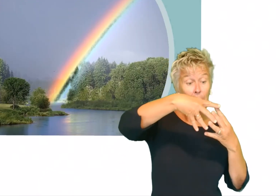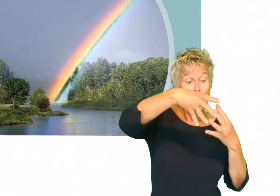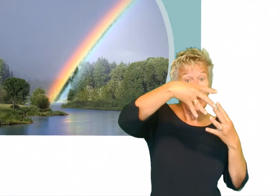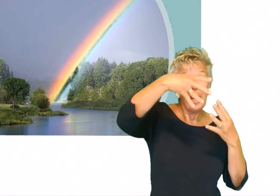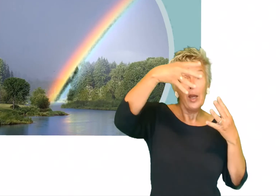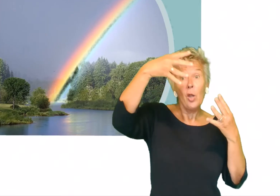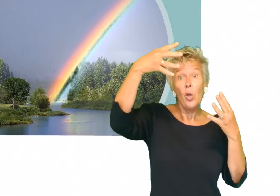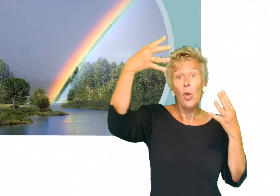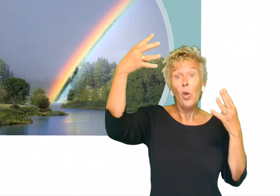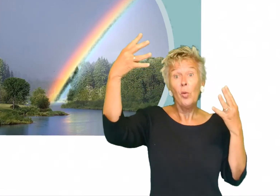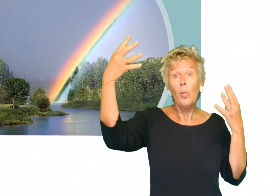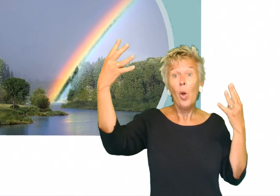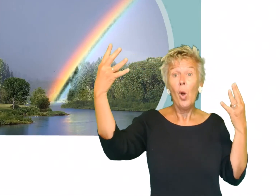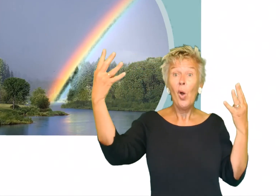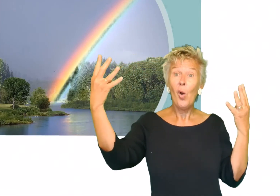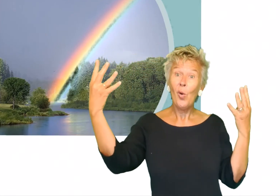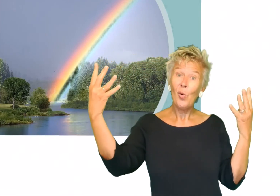regenboog.